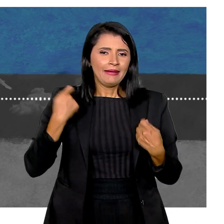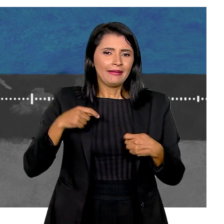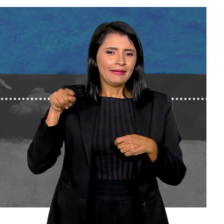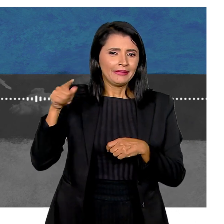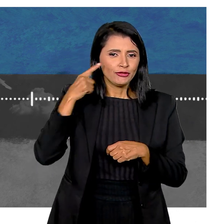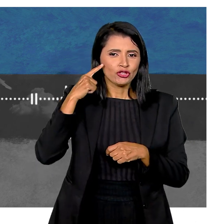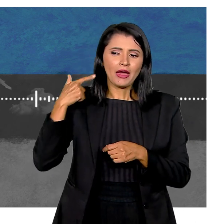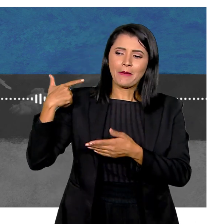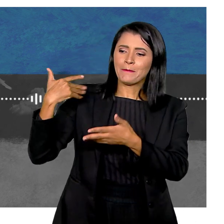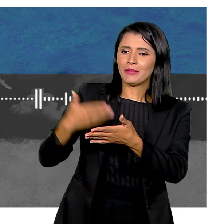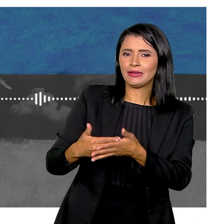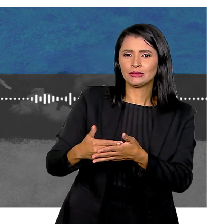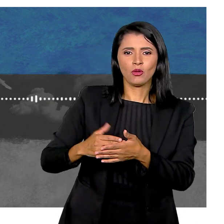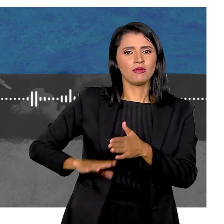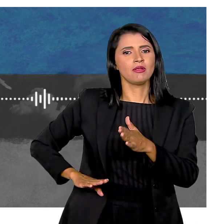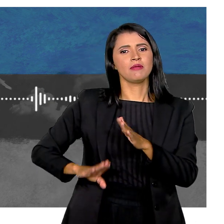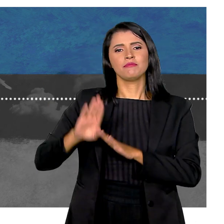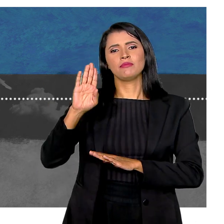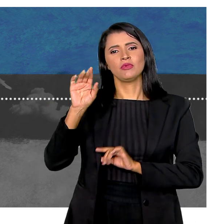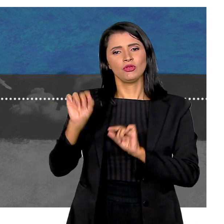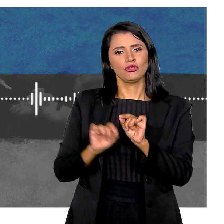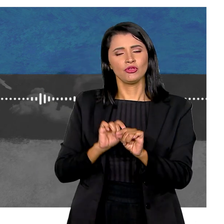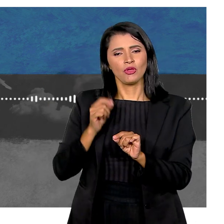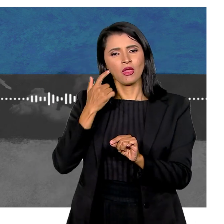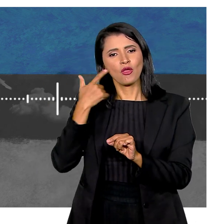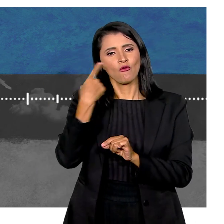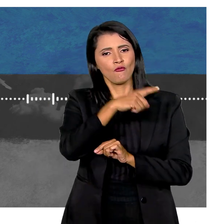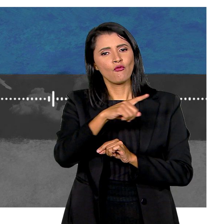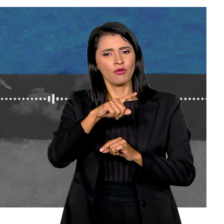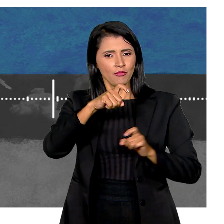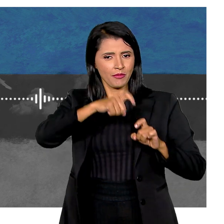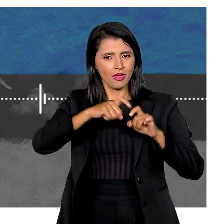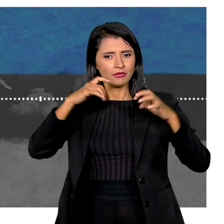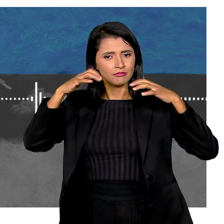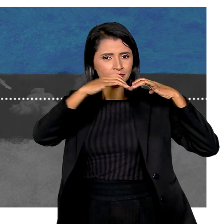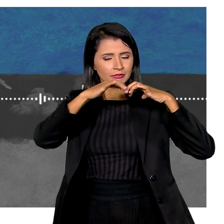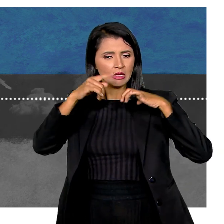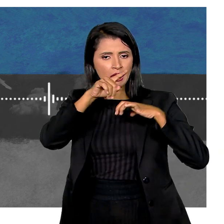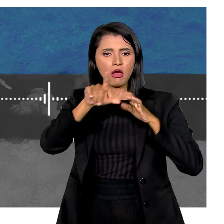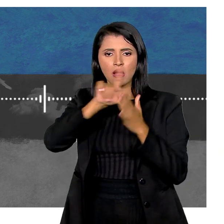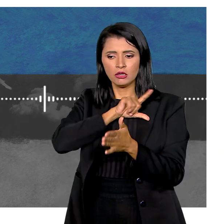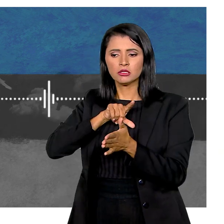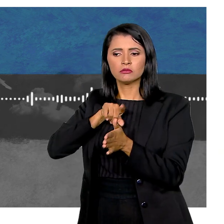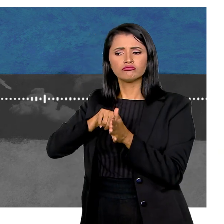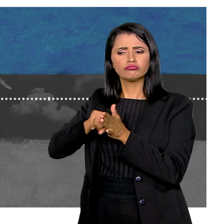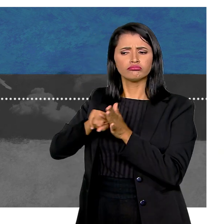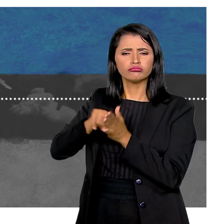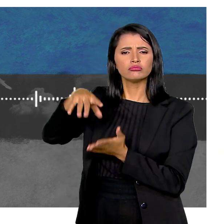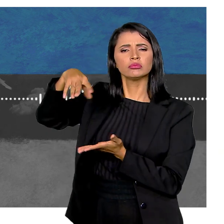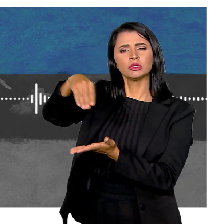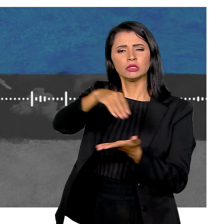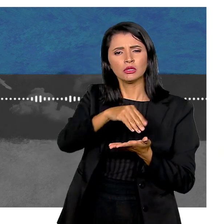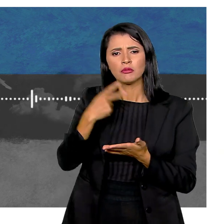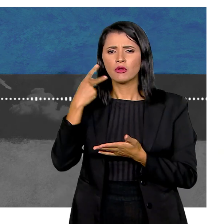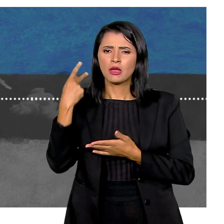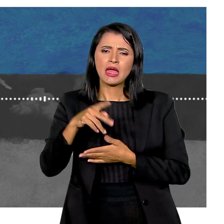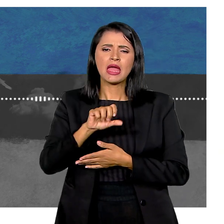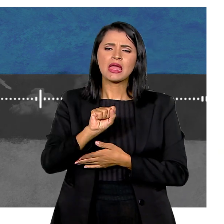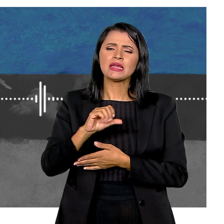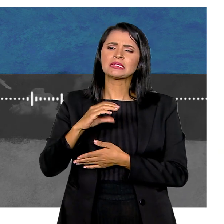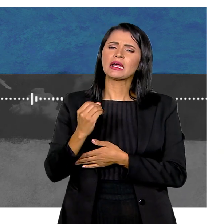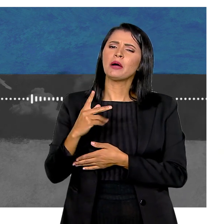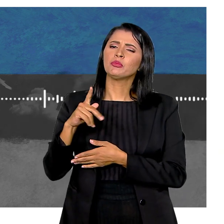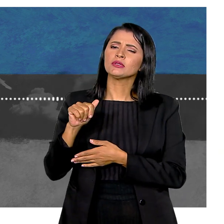perímetro encefálico dela Já tinha passado do limite No que eu cheguei no neurologismo Antes, deixa eu fazer qualquer exame Eu falava, não, ela tem